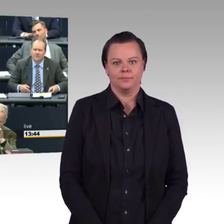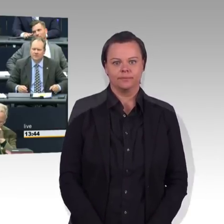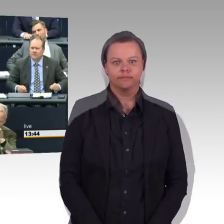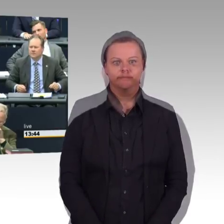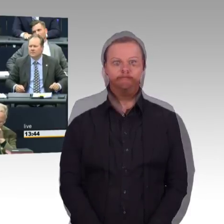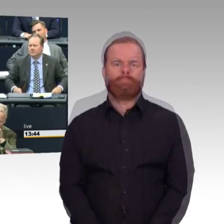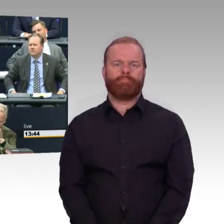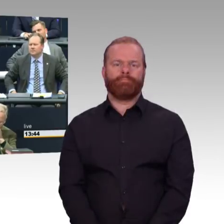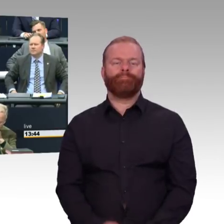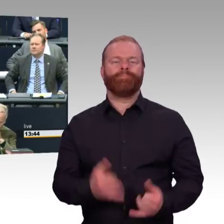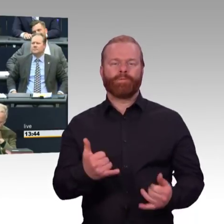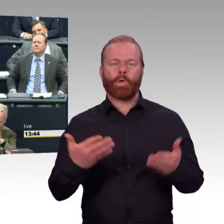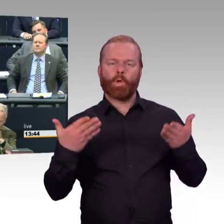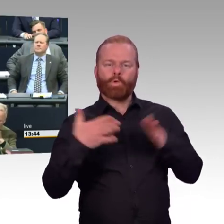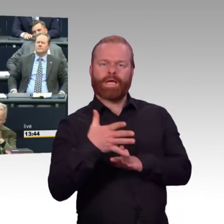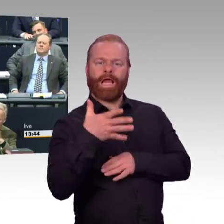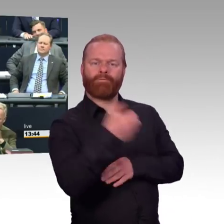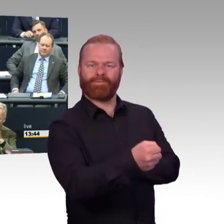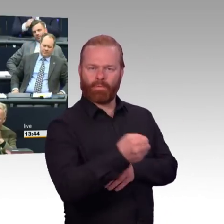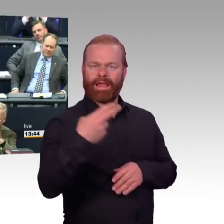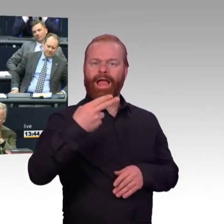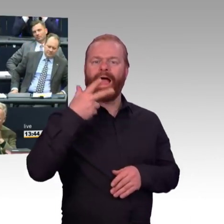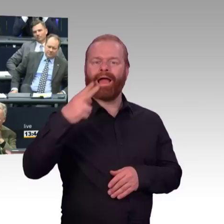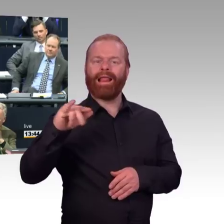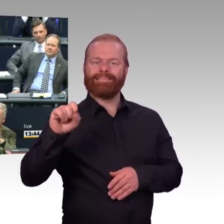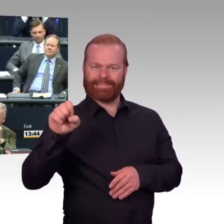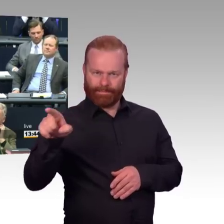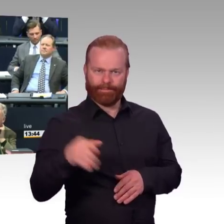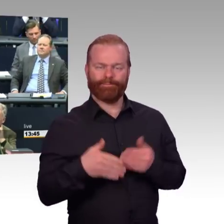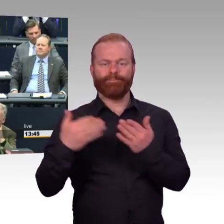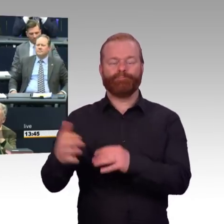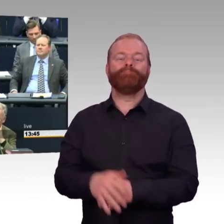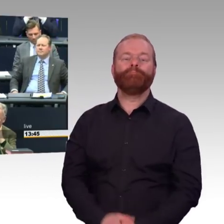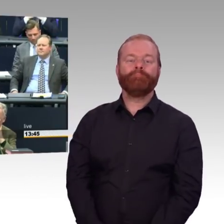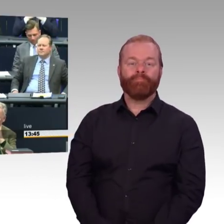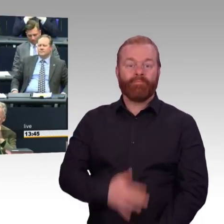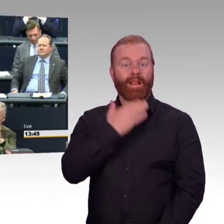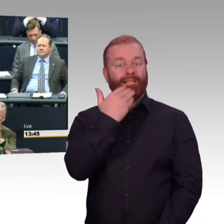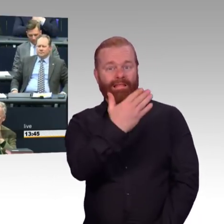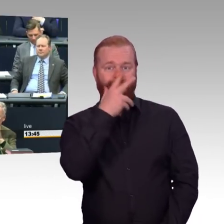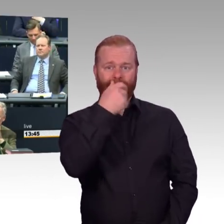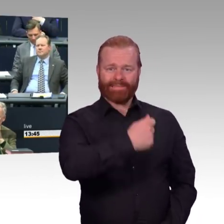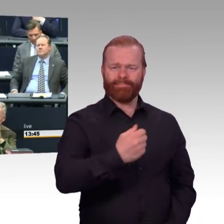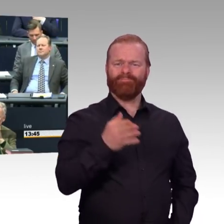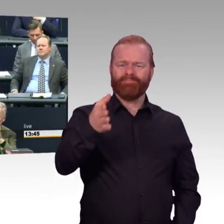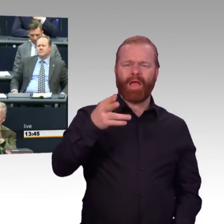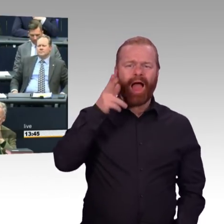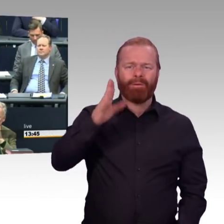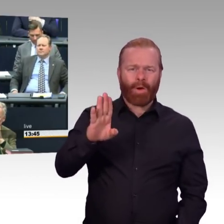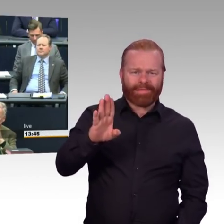zufälligerweise ist die gleiche Forderung von No Education Friday, Sie nennen sie anders, ich nenne sie No Education Friday, 2030